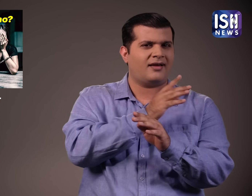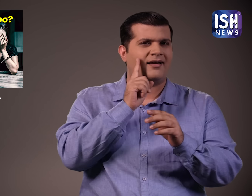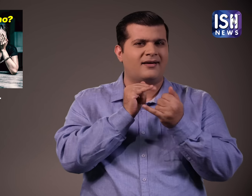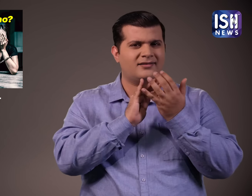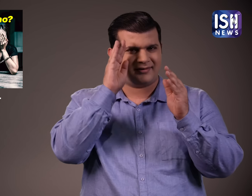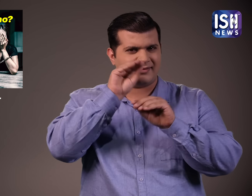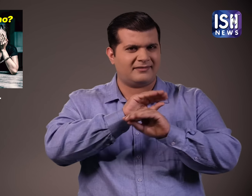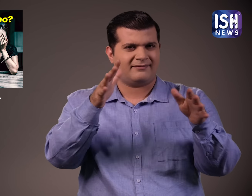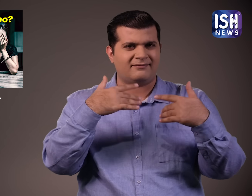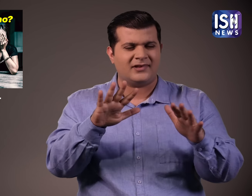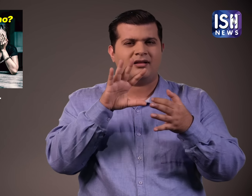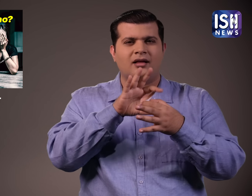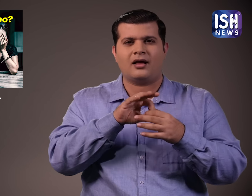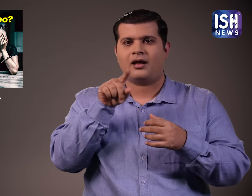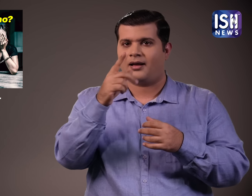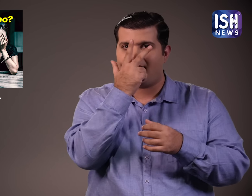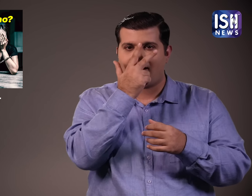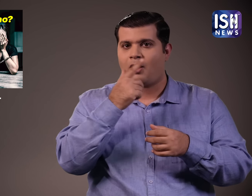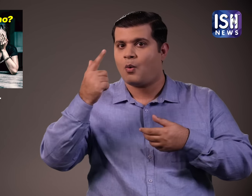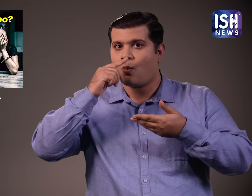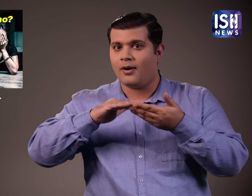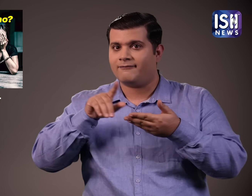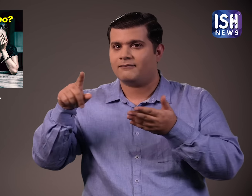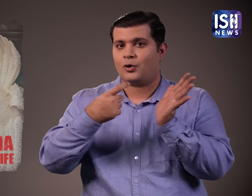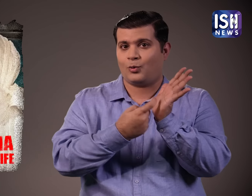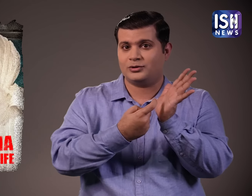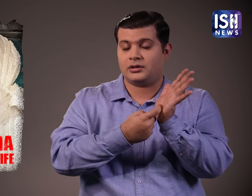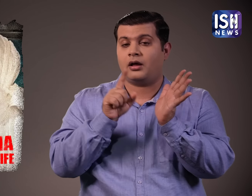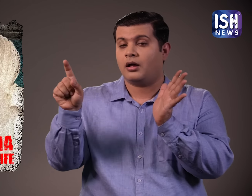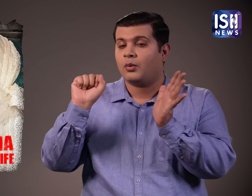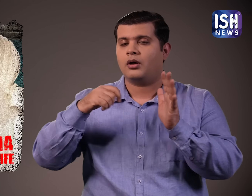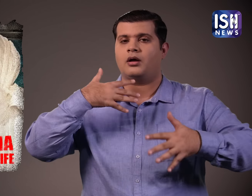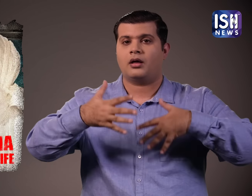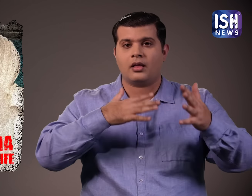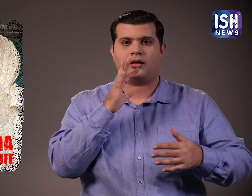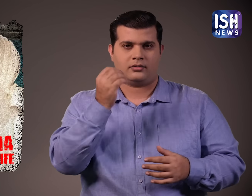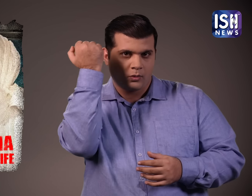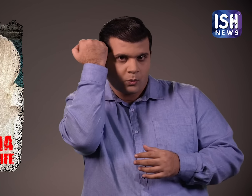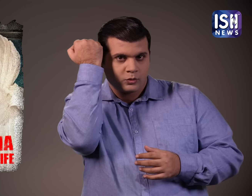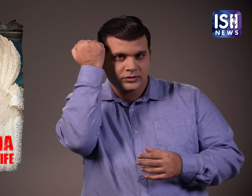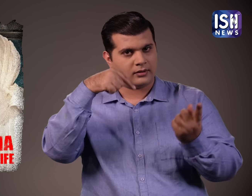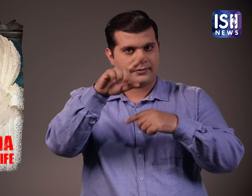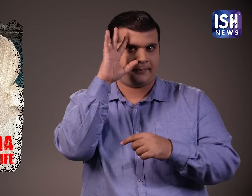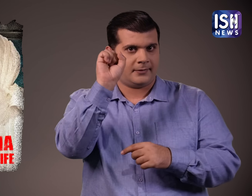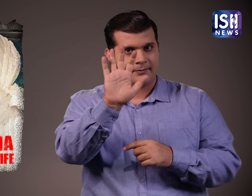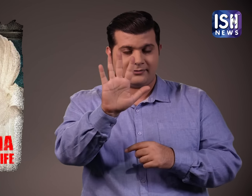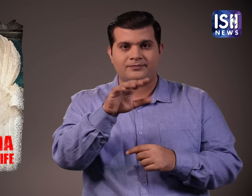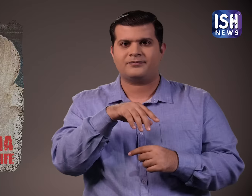आएसेच न्यूस ने पहले खबर जारी की थी उसमें कहा गया था कि अर्षद की वीवी रुकसाना उसका सांकेतिक नाम ये है ये याद रखना